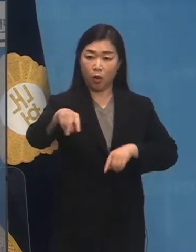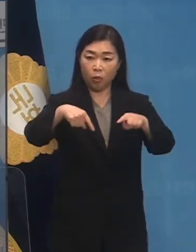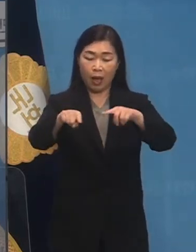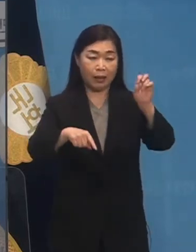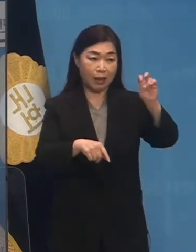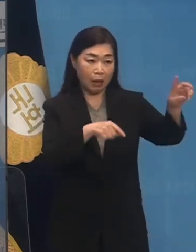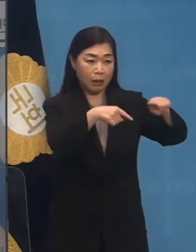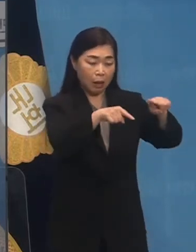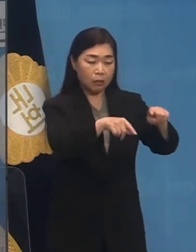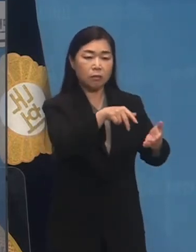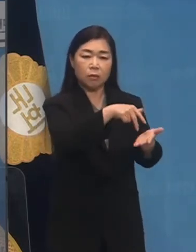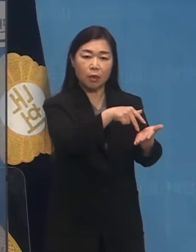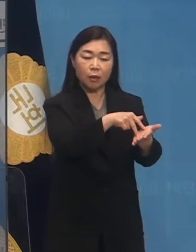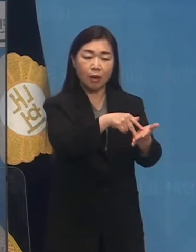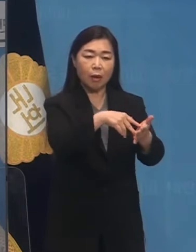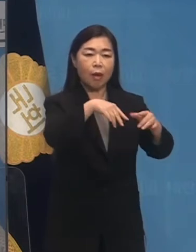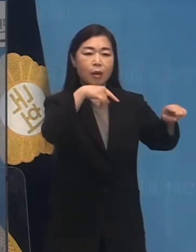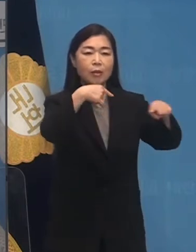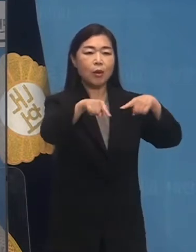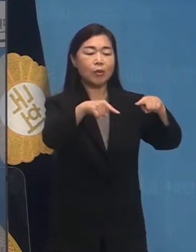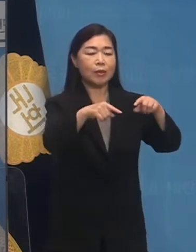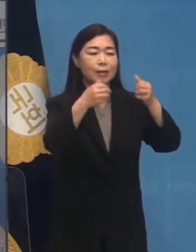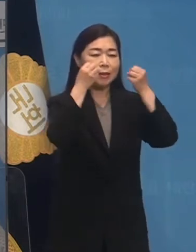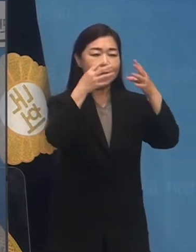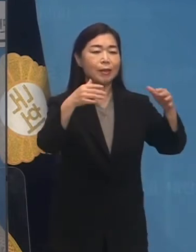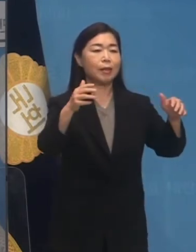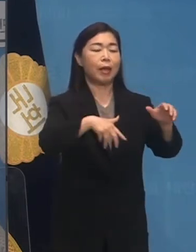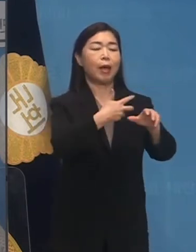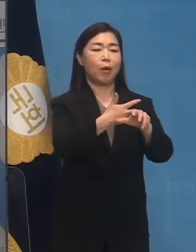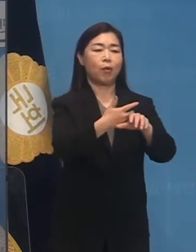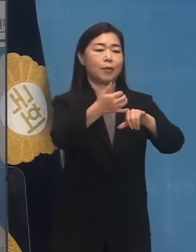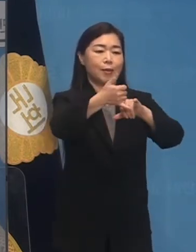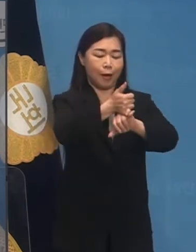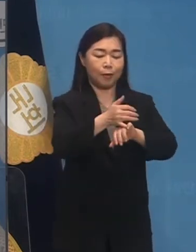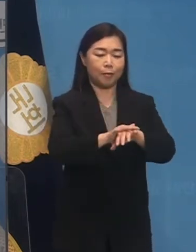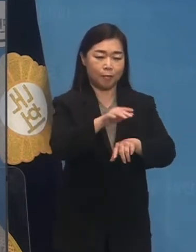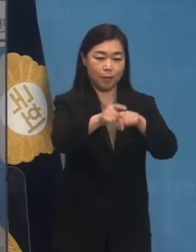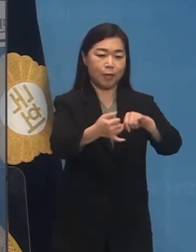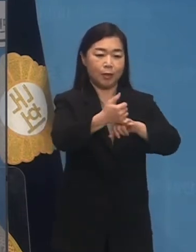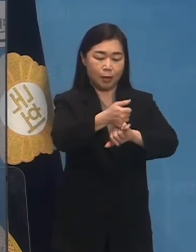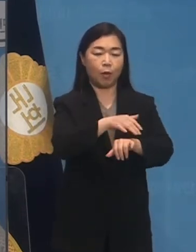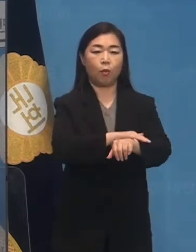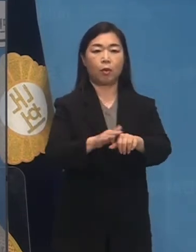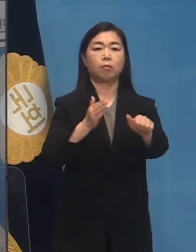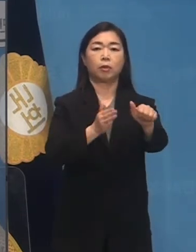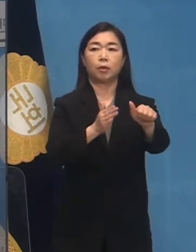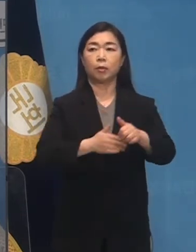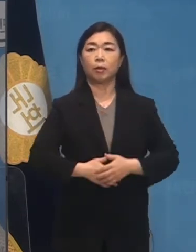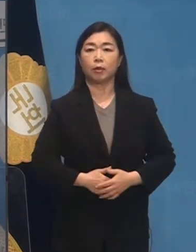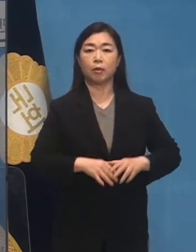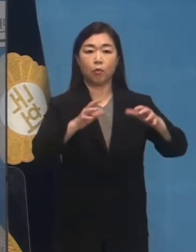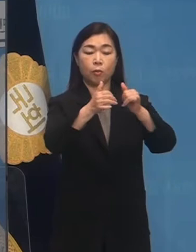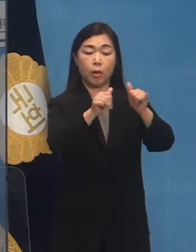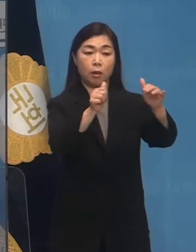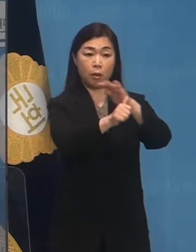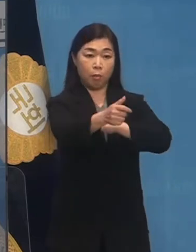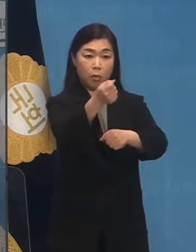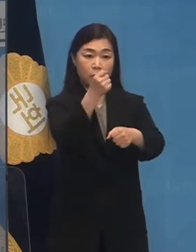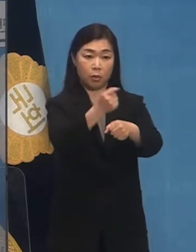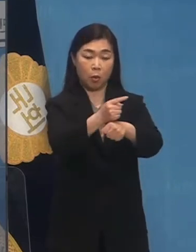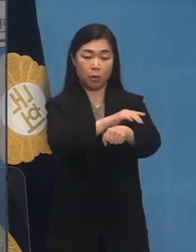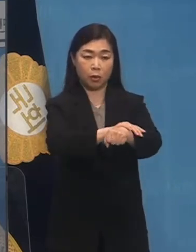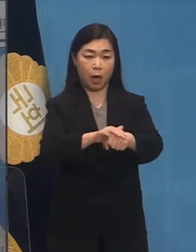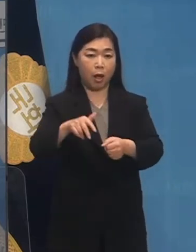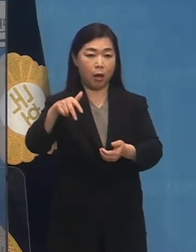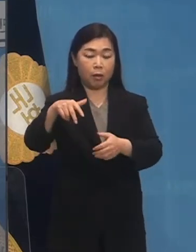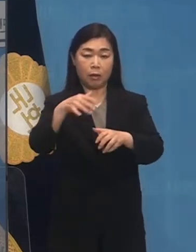정치개혁 약속 이행에 적극 나서야 합니다. 국민들의 대표성이 제대로 보장되도록